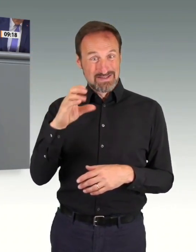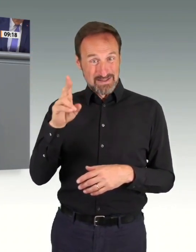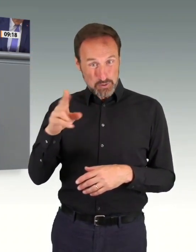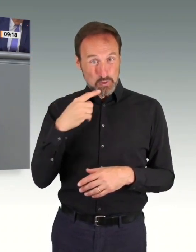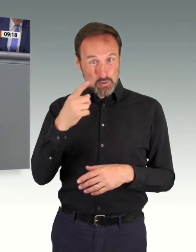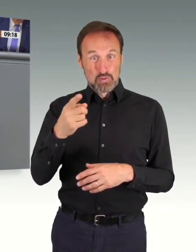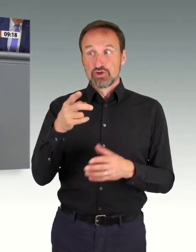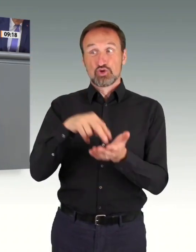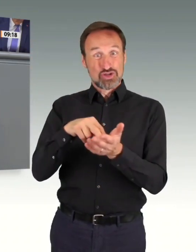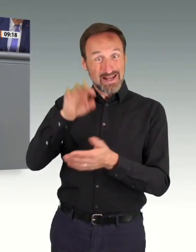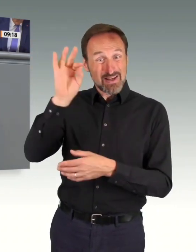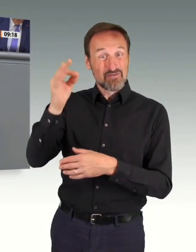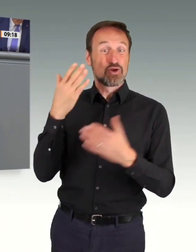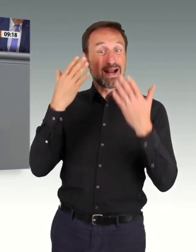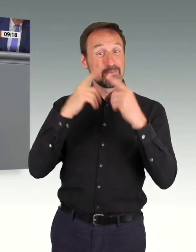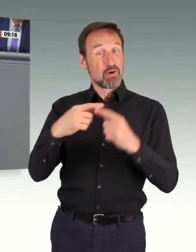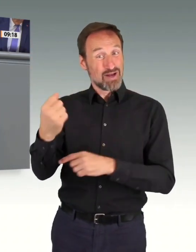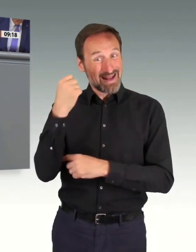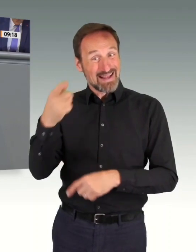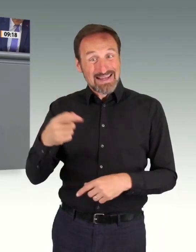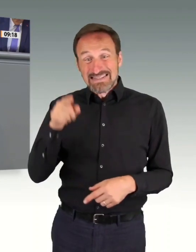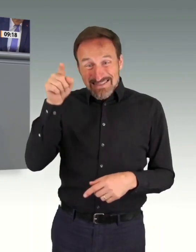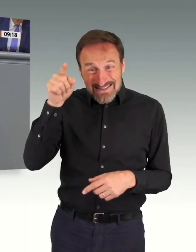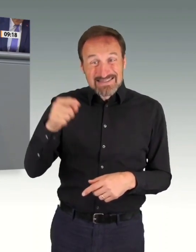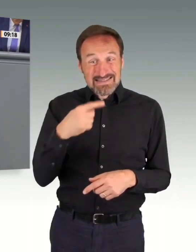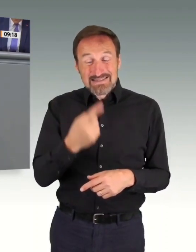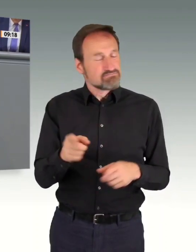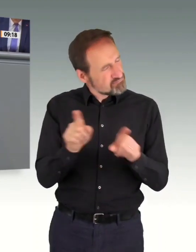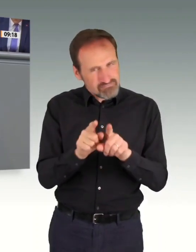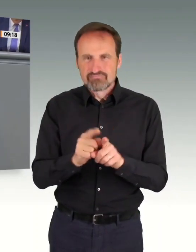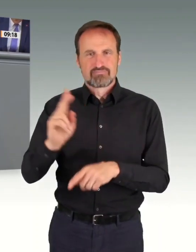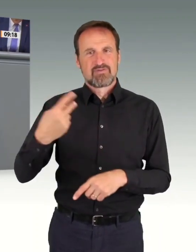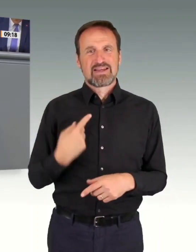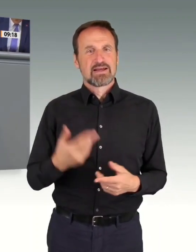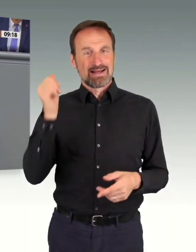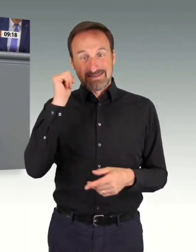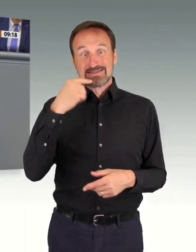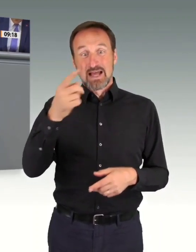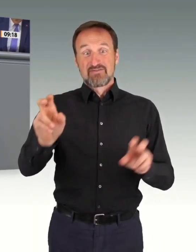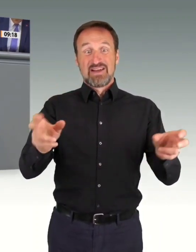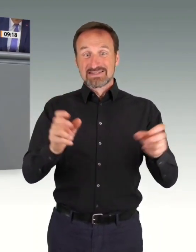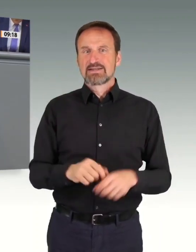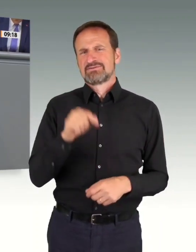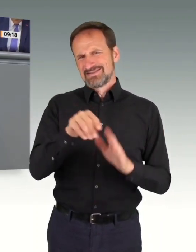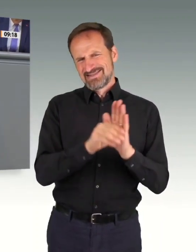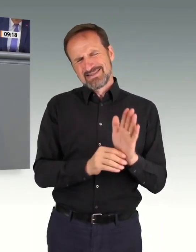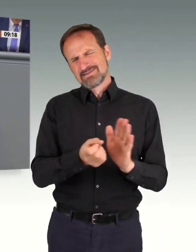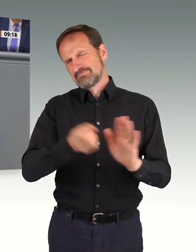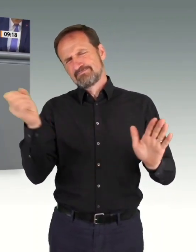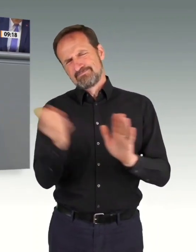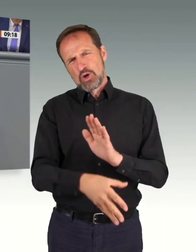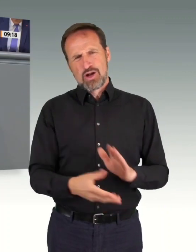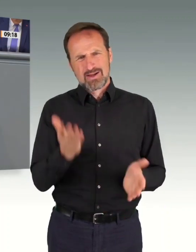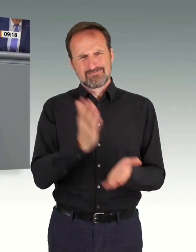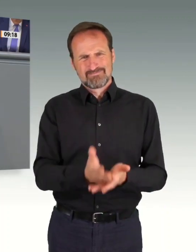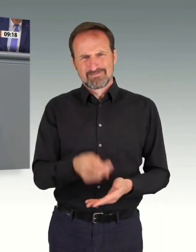sei. Es könne keine vernünftige Debatte darauf stattfinden. Das war gestern. Und heute? Stimmt die CDU